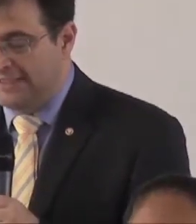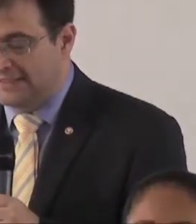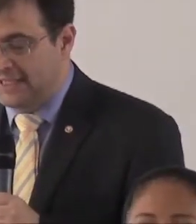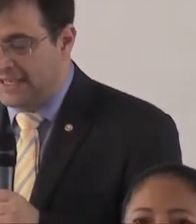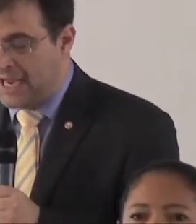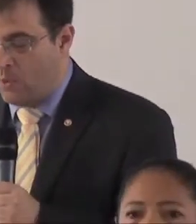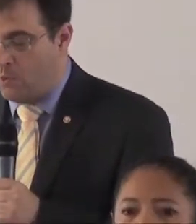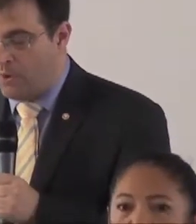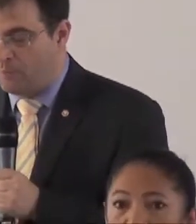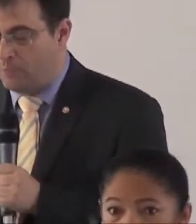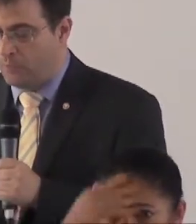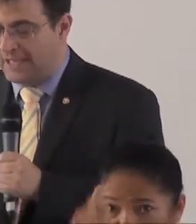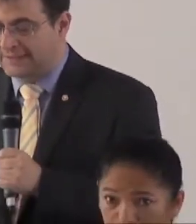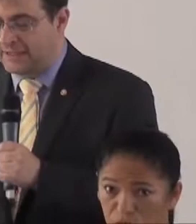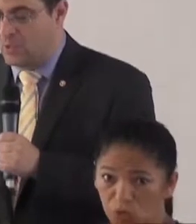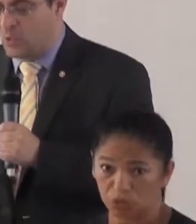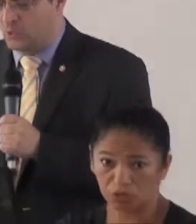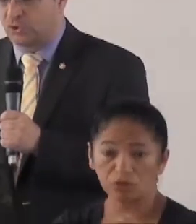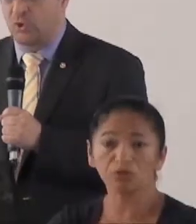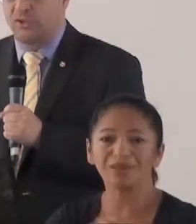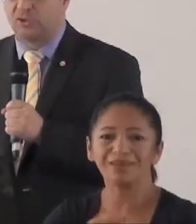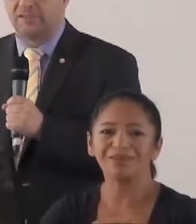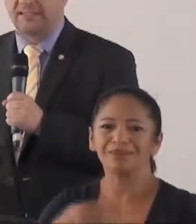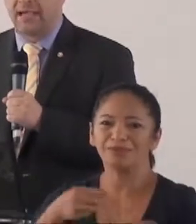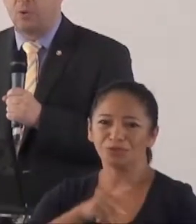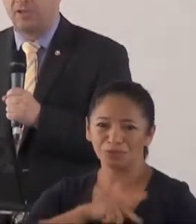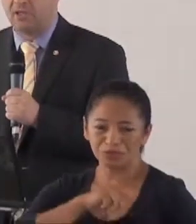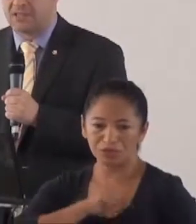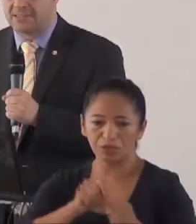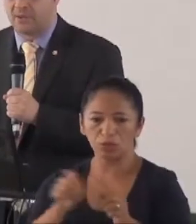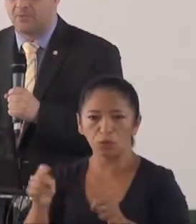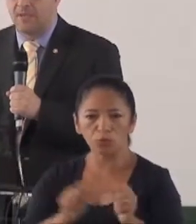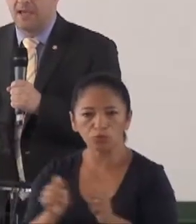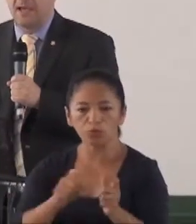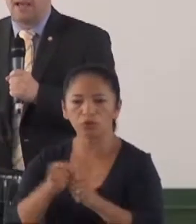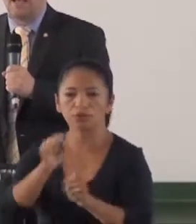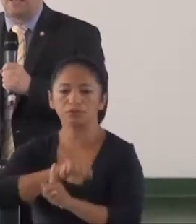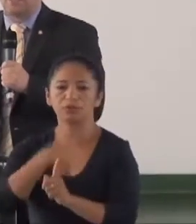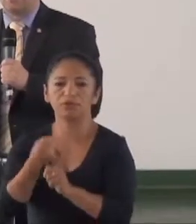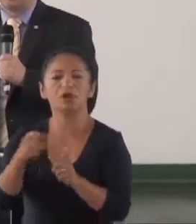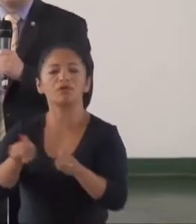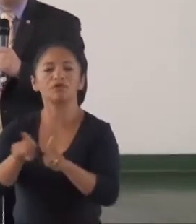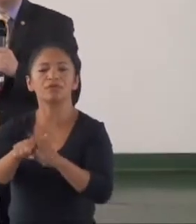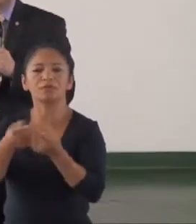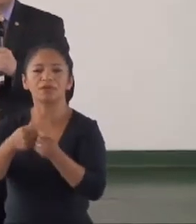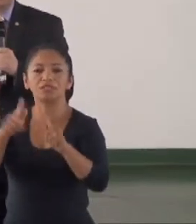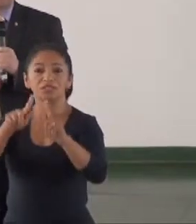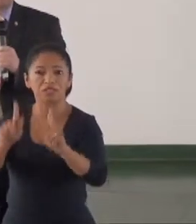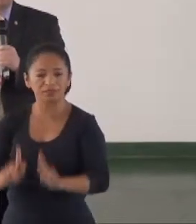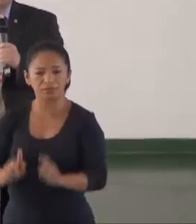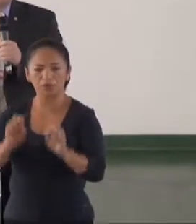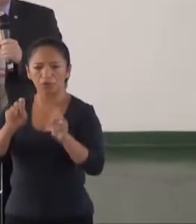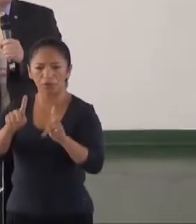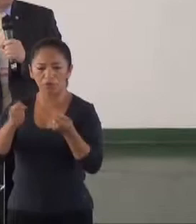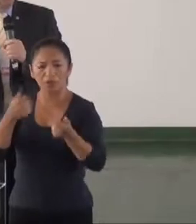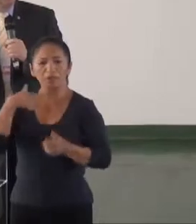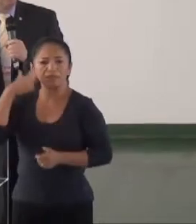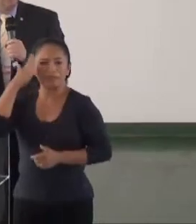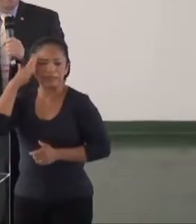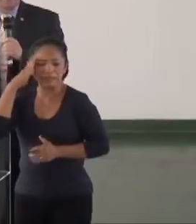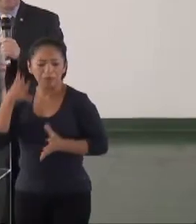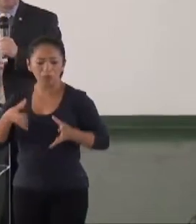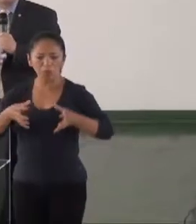agente ministerial com a população, controle social e gestão. A gente queria deixar claro que no nosso